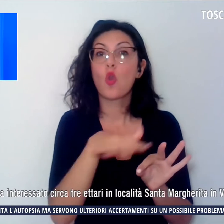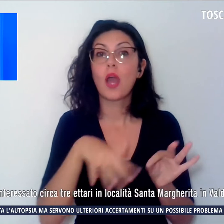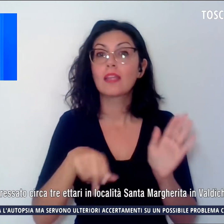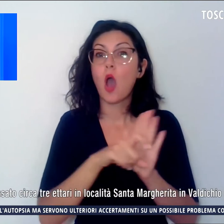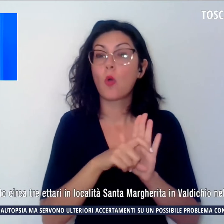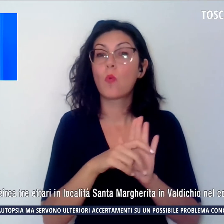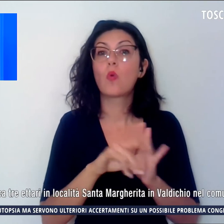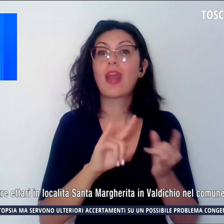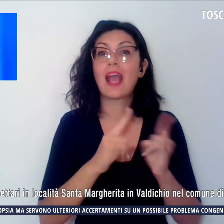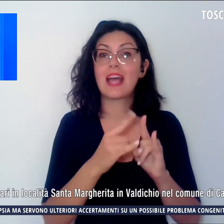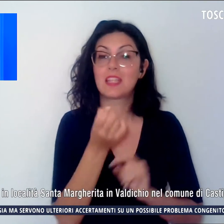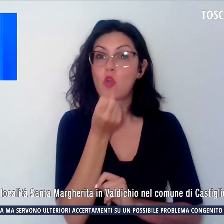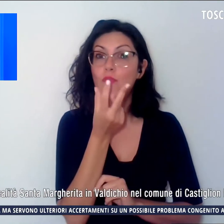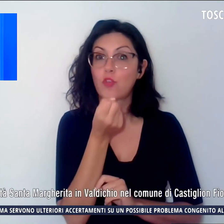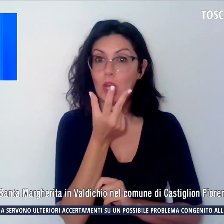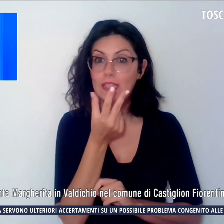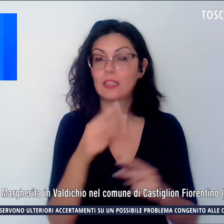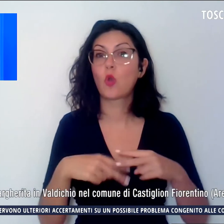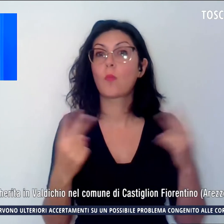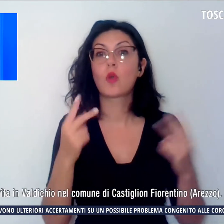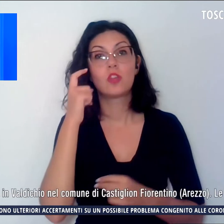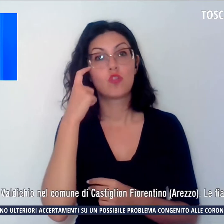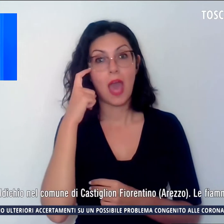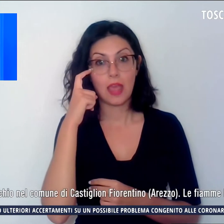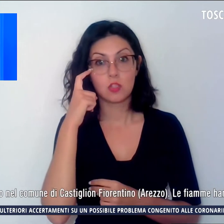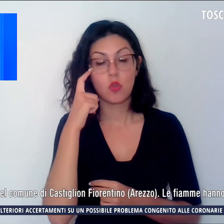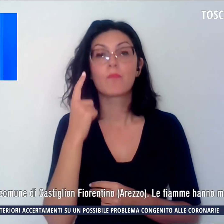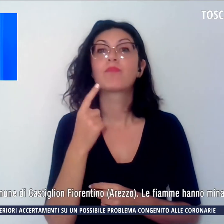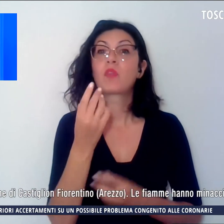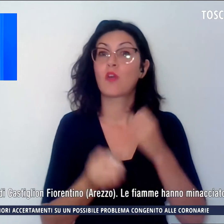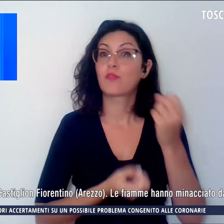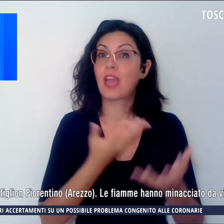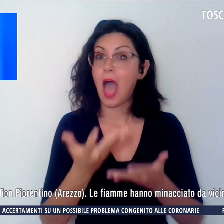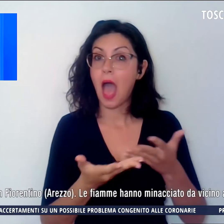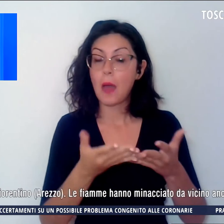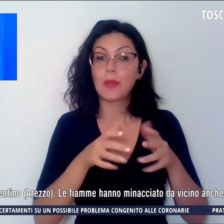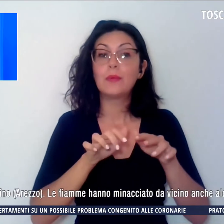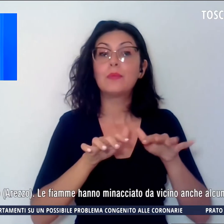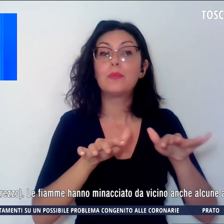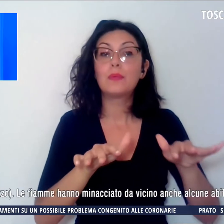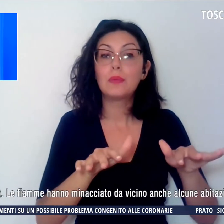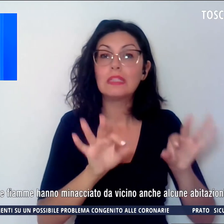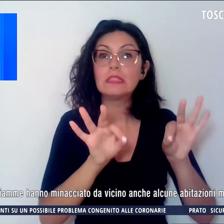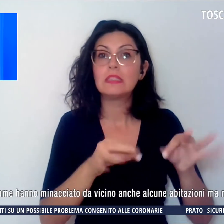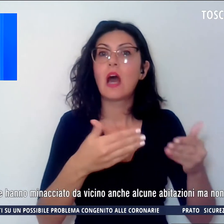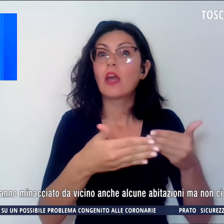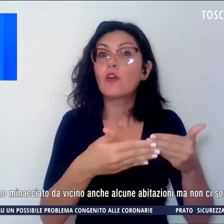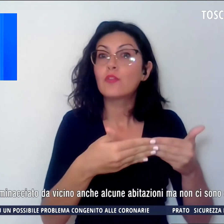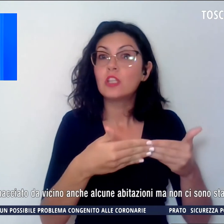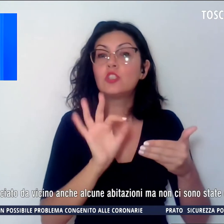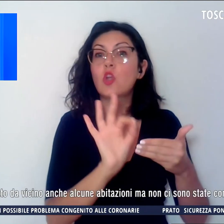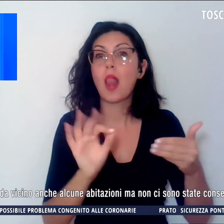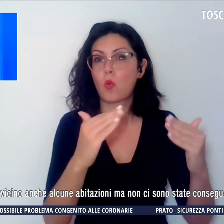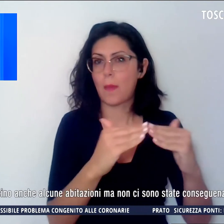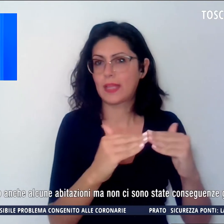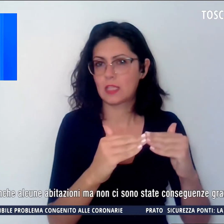Fiorentino, nella provincia di Arezzo. Le fiamme hanno minacciato da vicino anche alcune abitazioni, ma non ci sono state